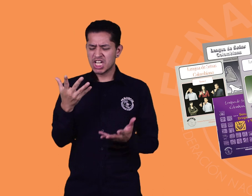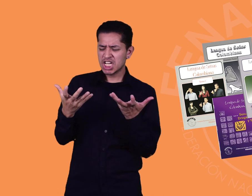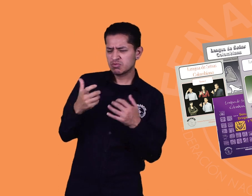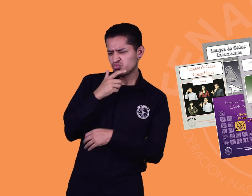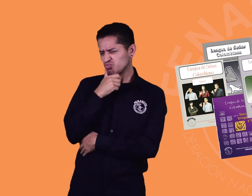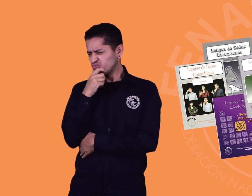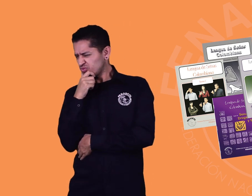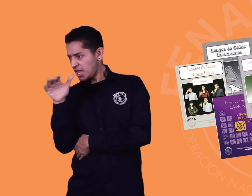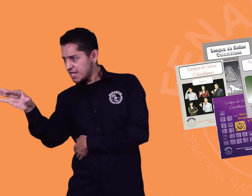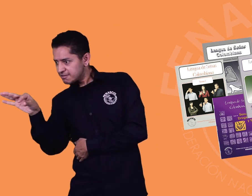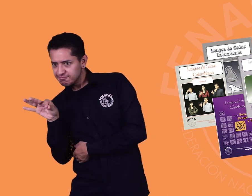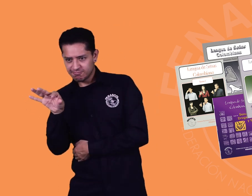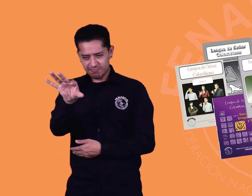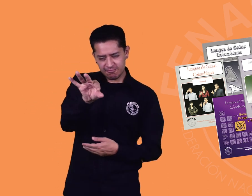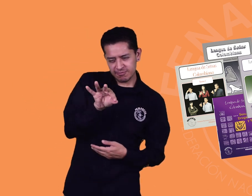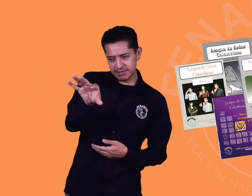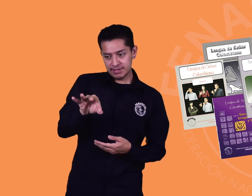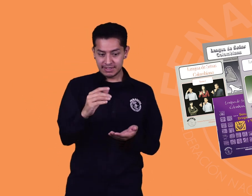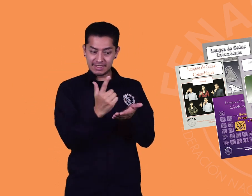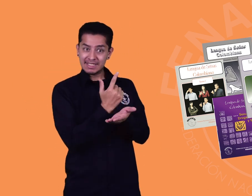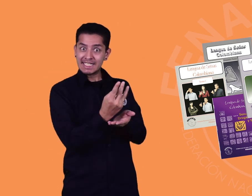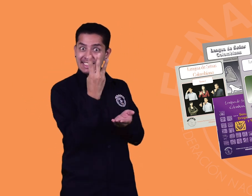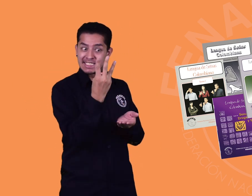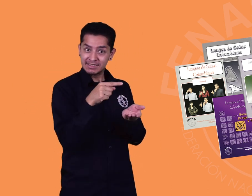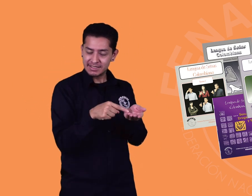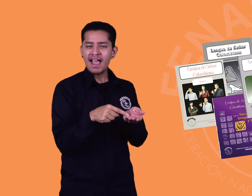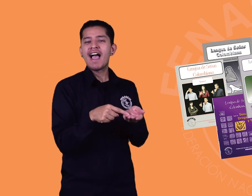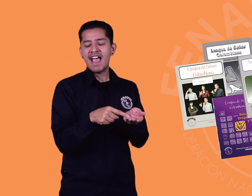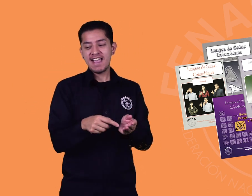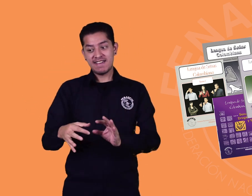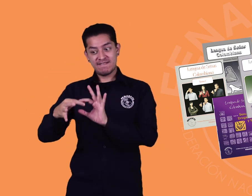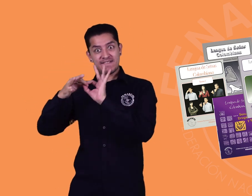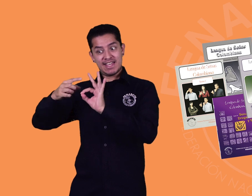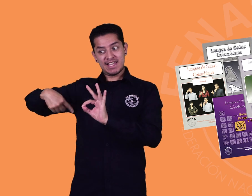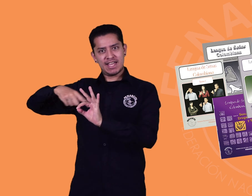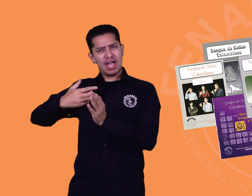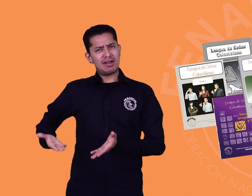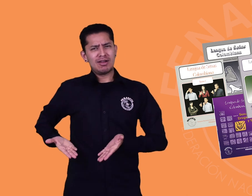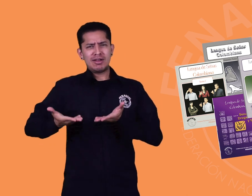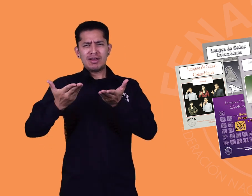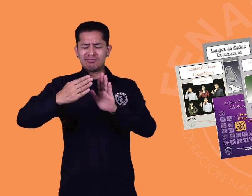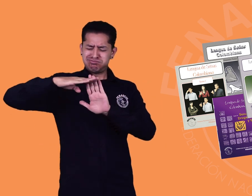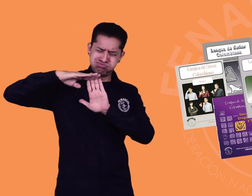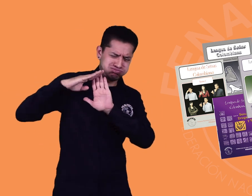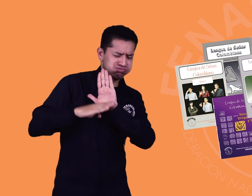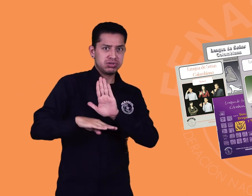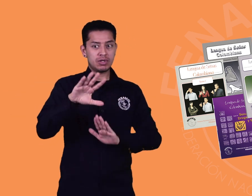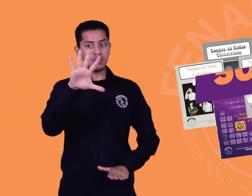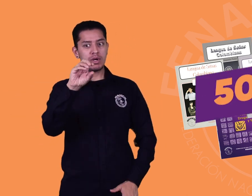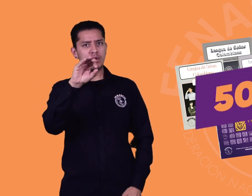2, tomo 5 o tomo 6, te daremos el 50% de descuento en una lotería que fomenta el aprendizaje de la